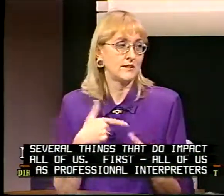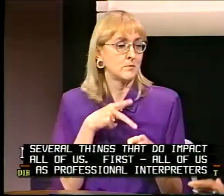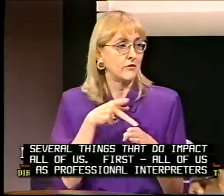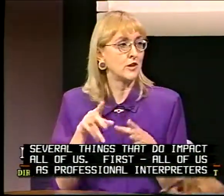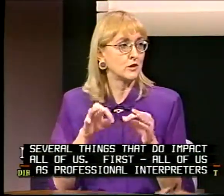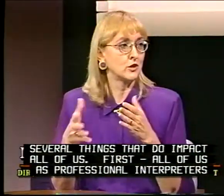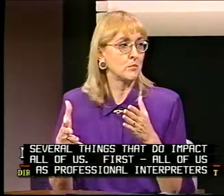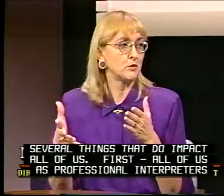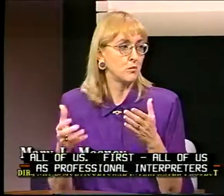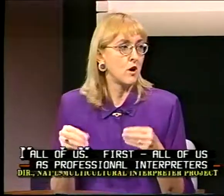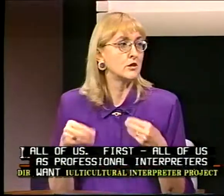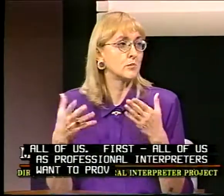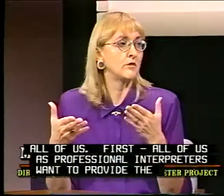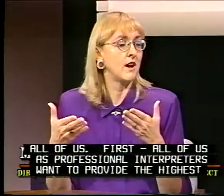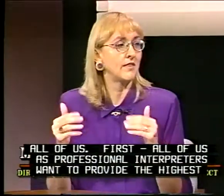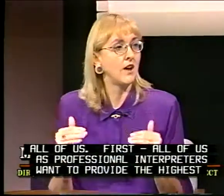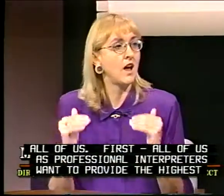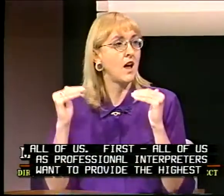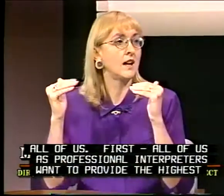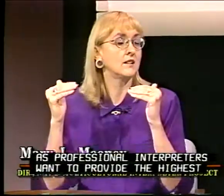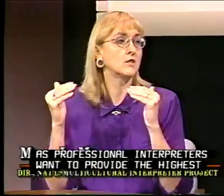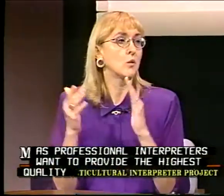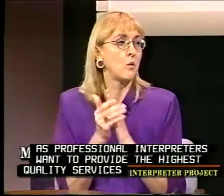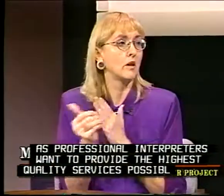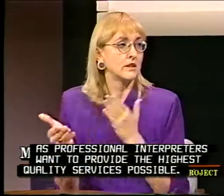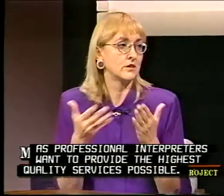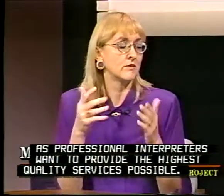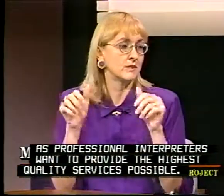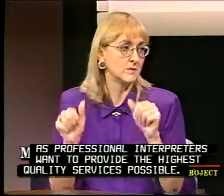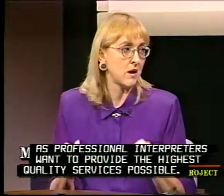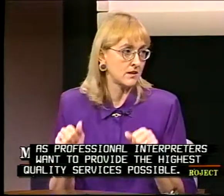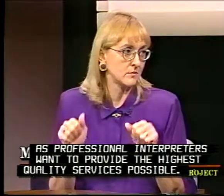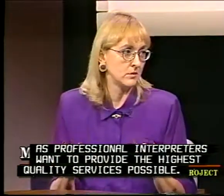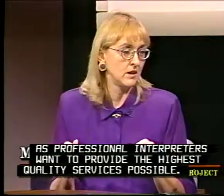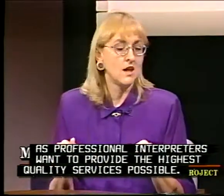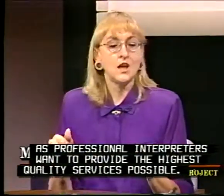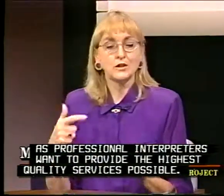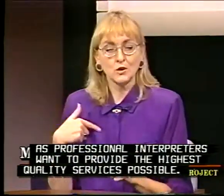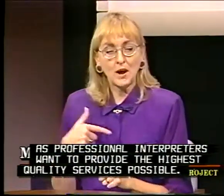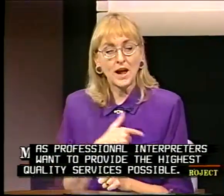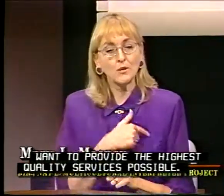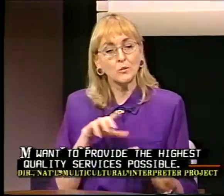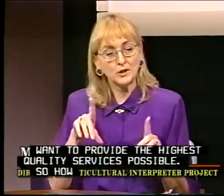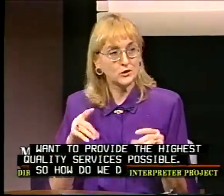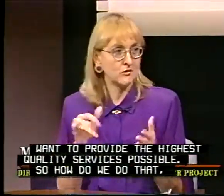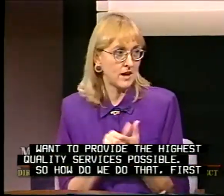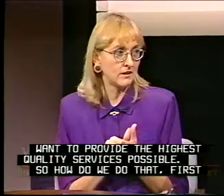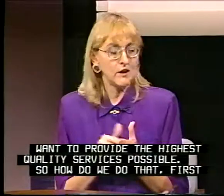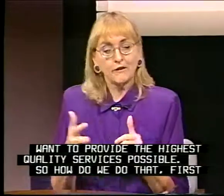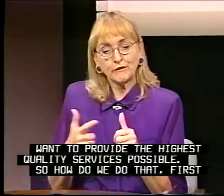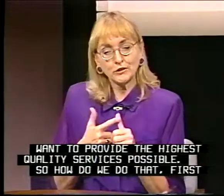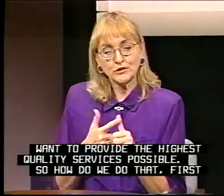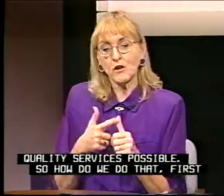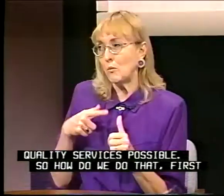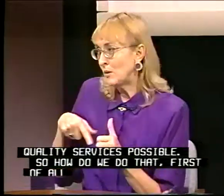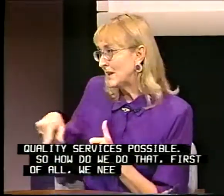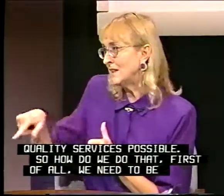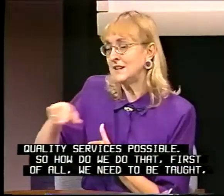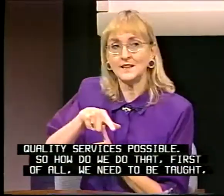as professional interpreters want to provide the highest quality services possible. So how do we do that? First of all, we need